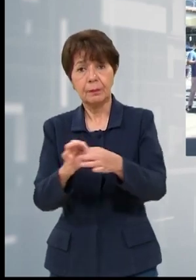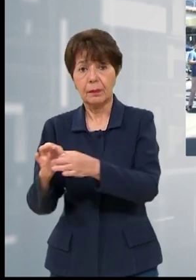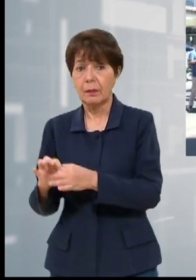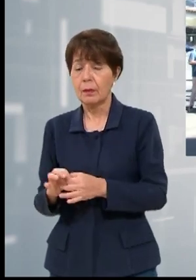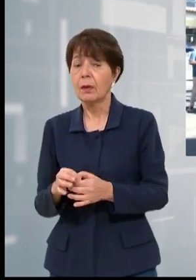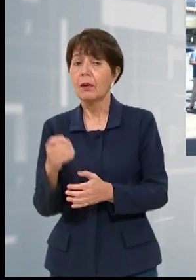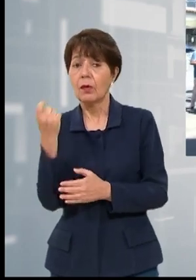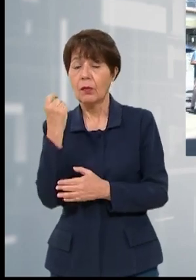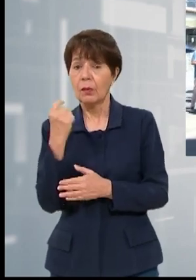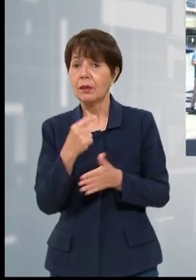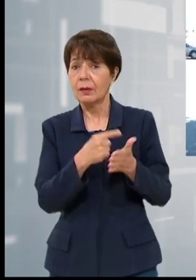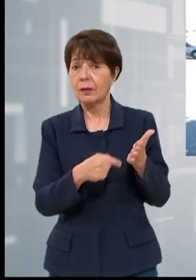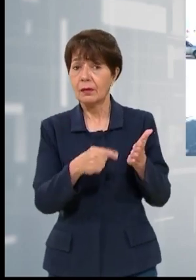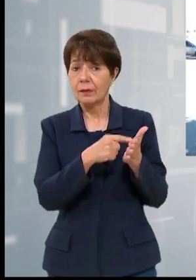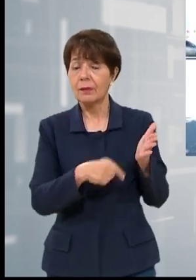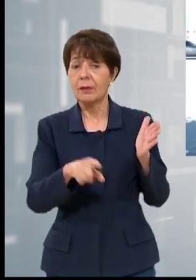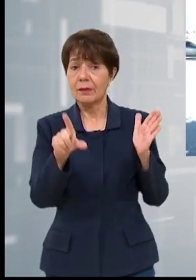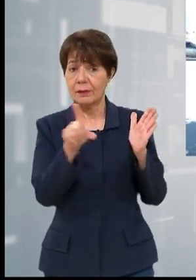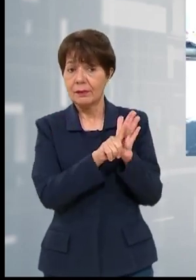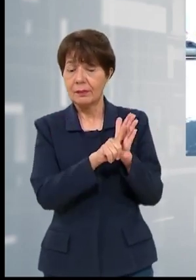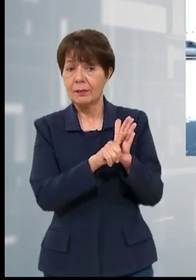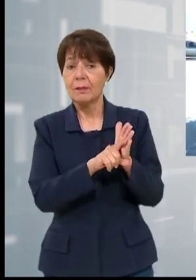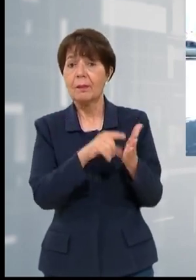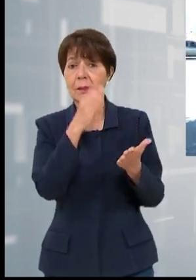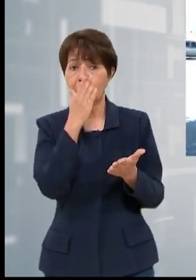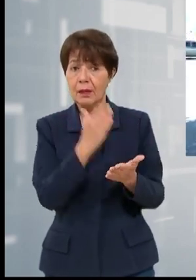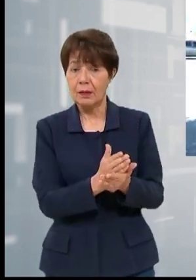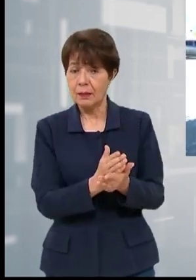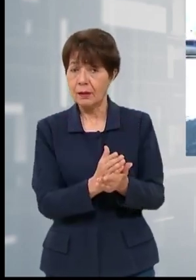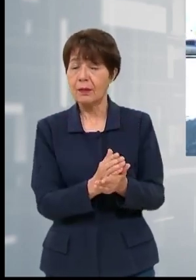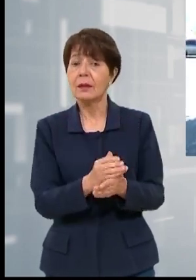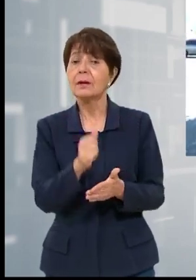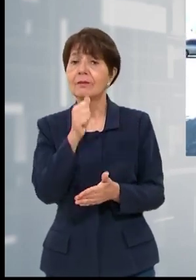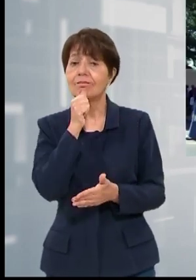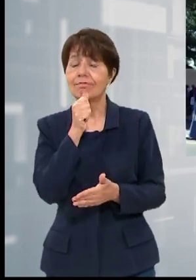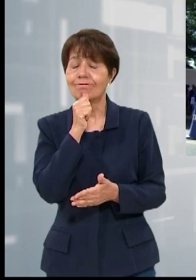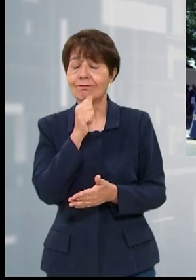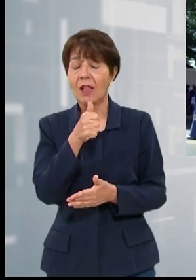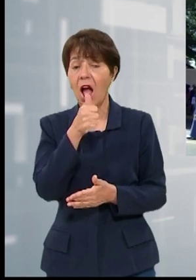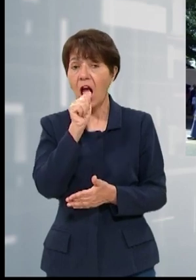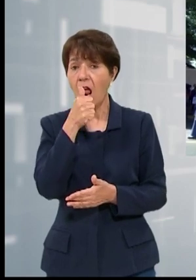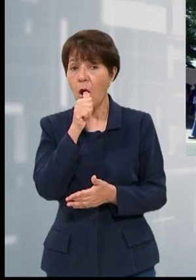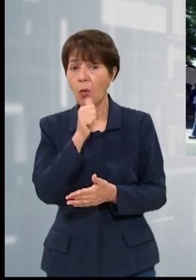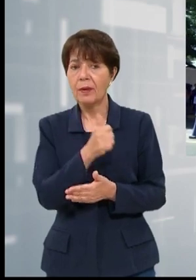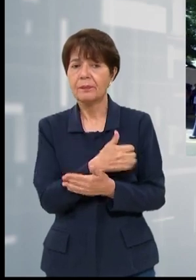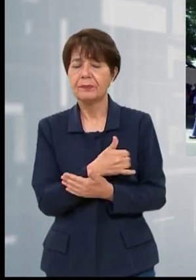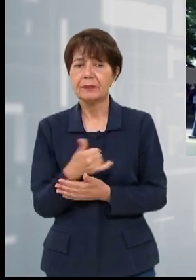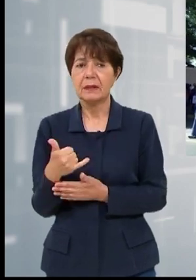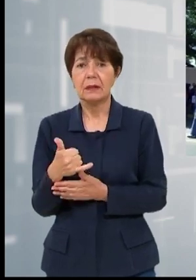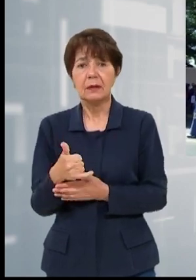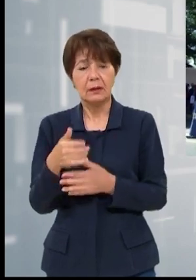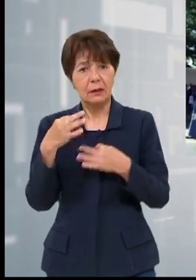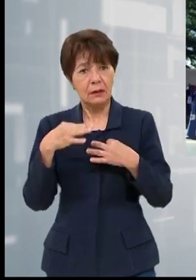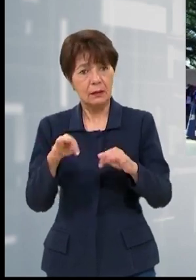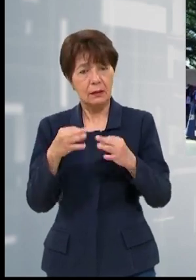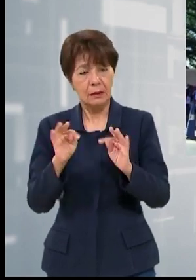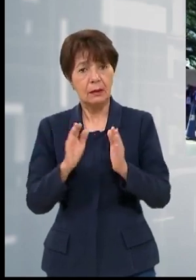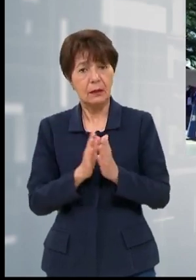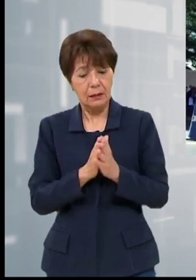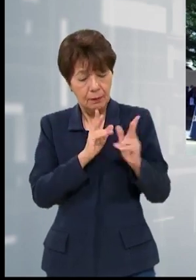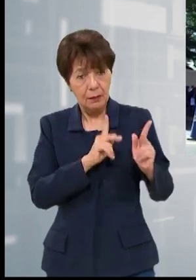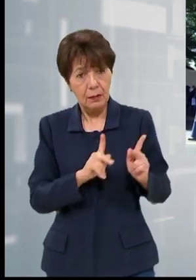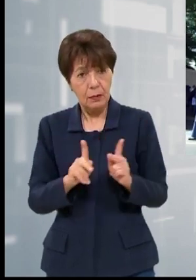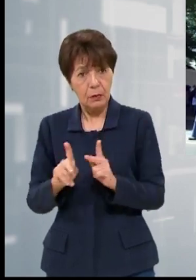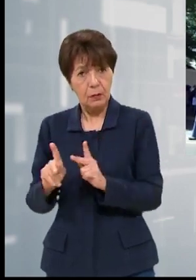pendiente la derogación de la ley Marco para evitar la privatización del agua. Aquí lo que se busca es mercantilizar el agua